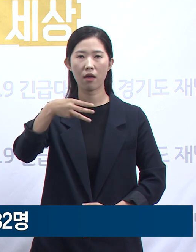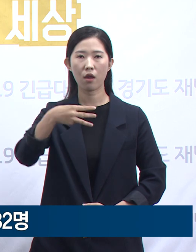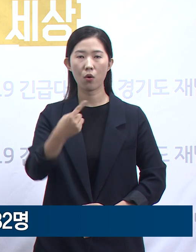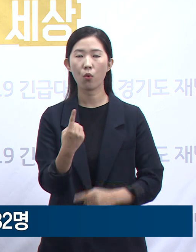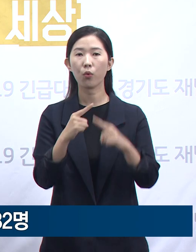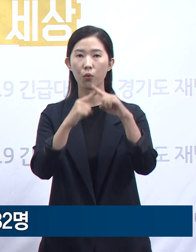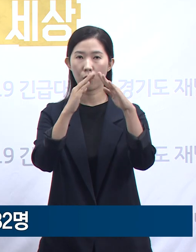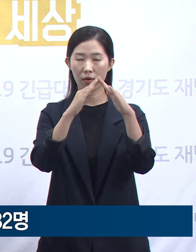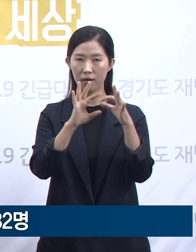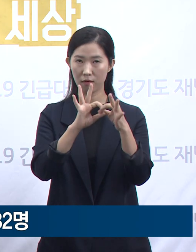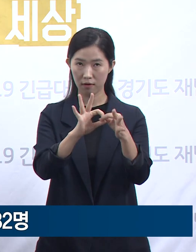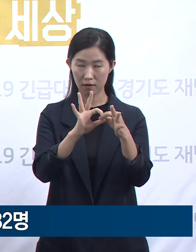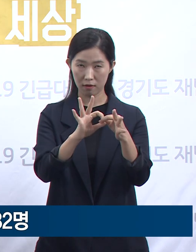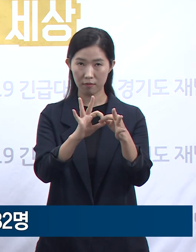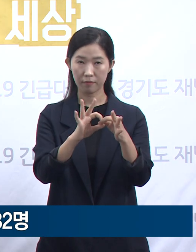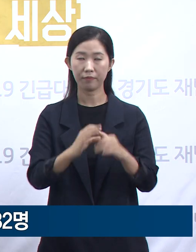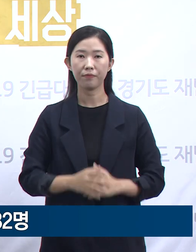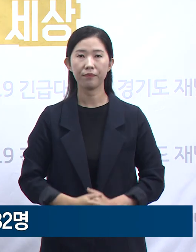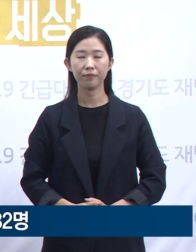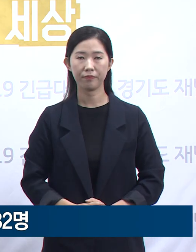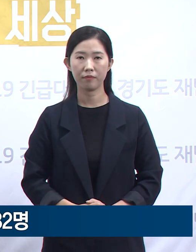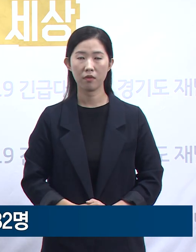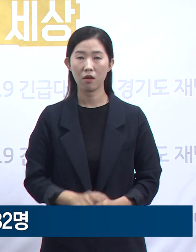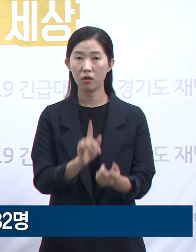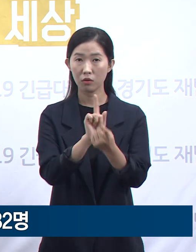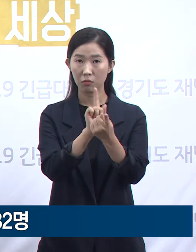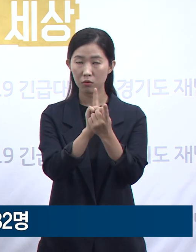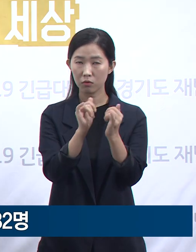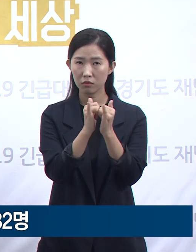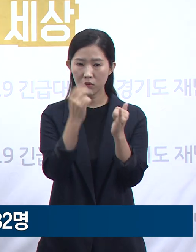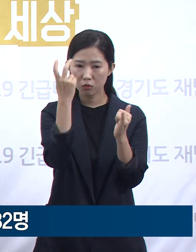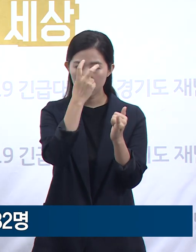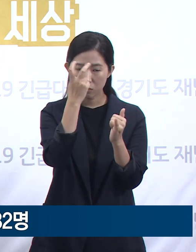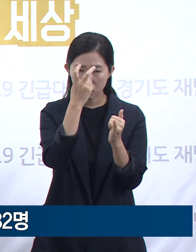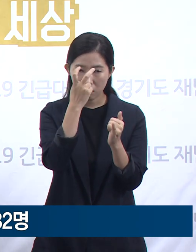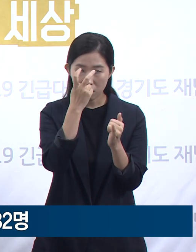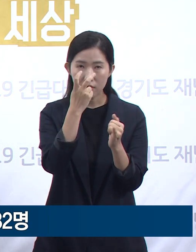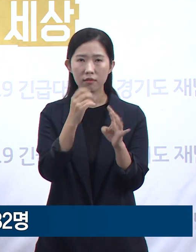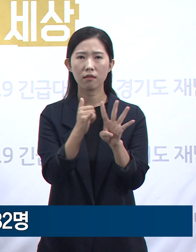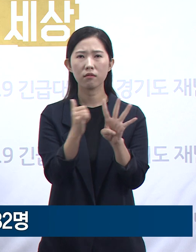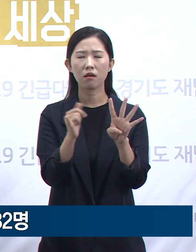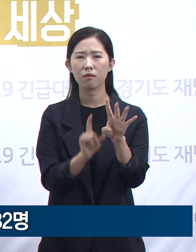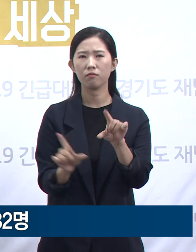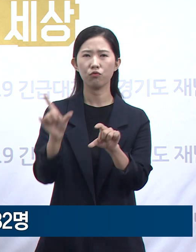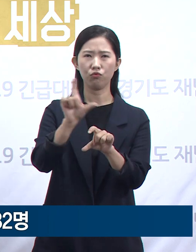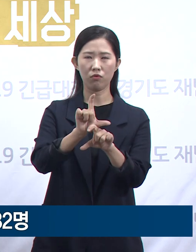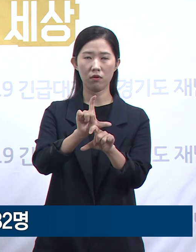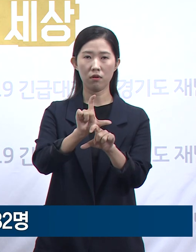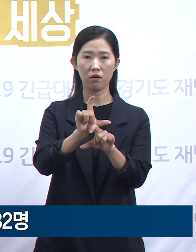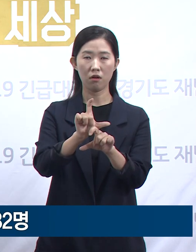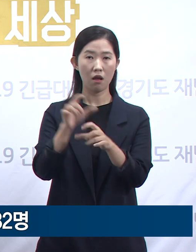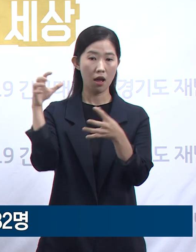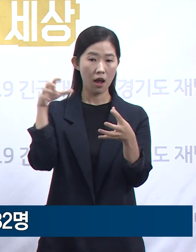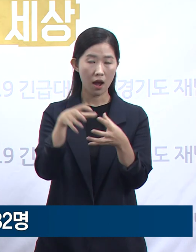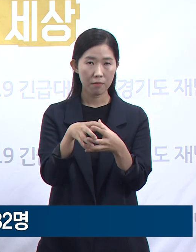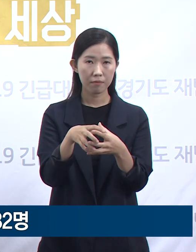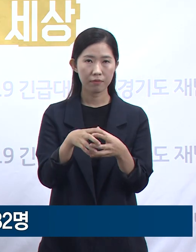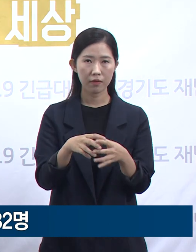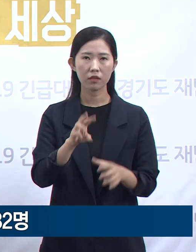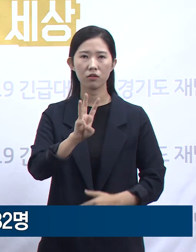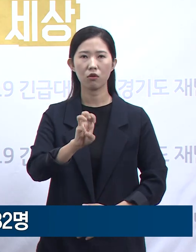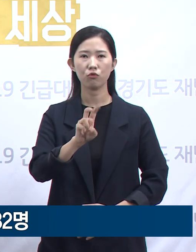평택 서해로교회와 관련하여 접촉자 조사 중 4명이 추가 확진되었고, 누적된 확진자는 이제 총